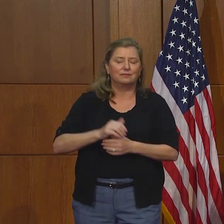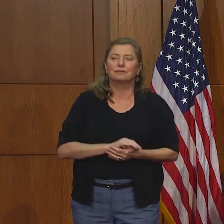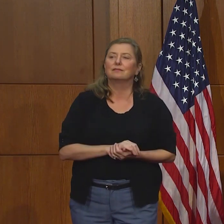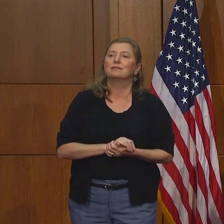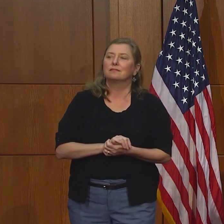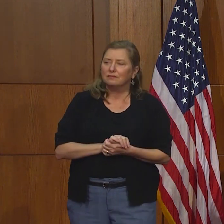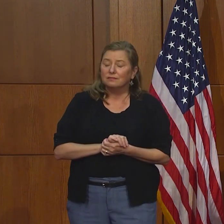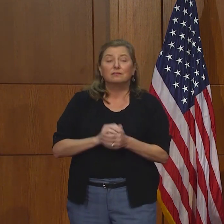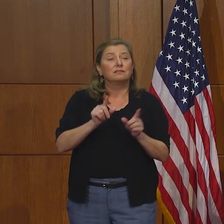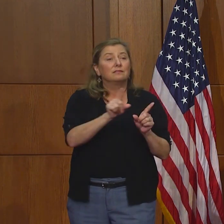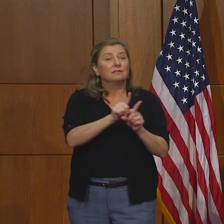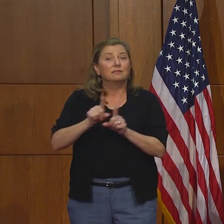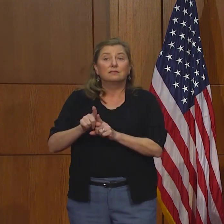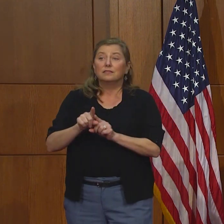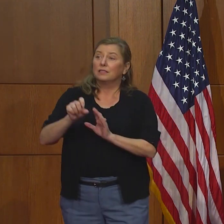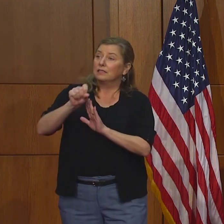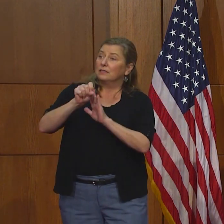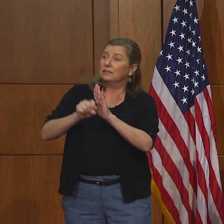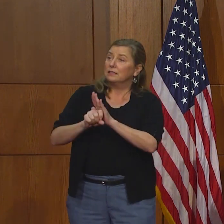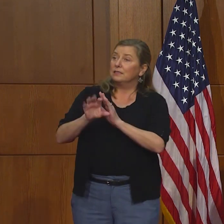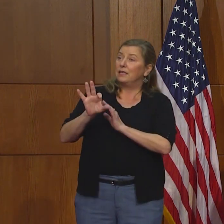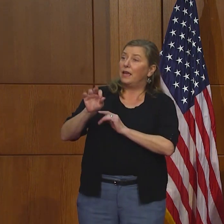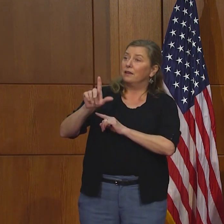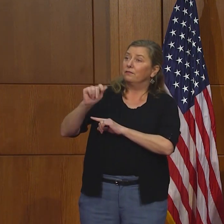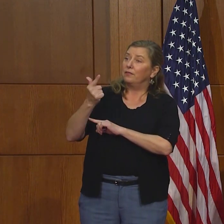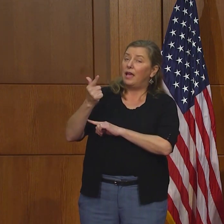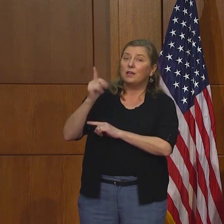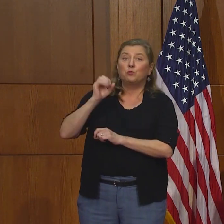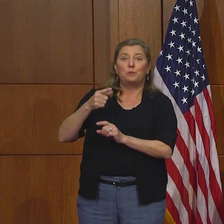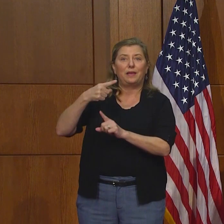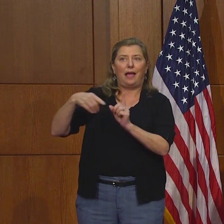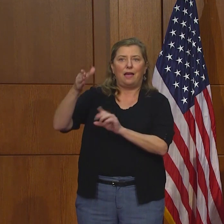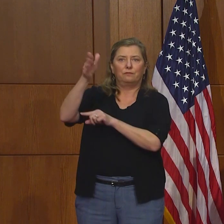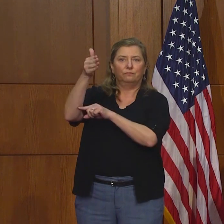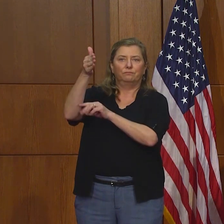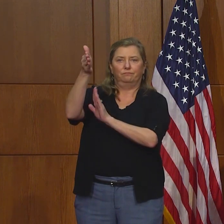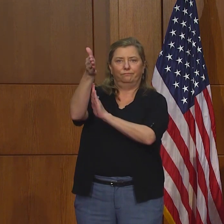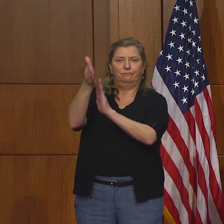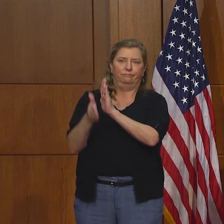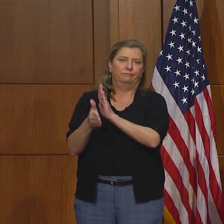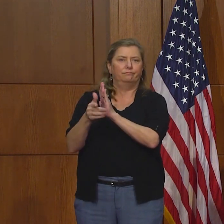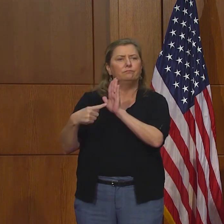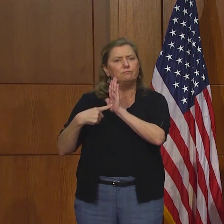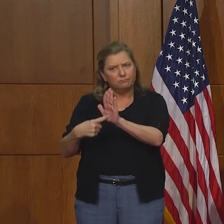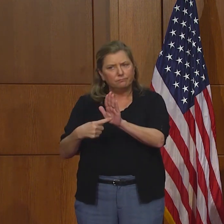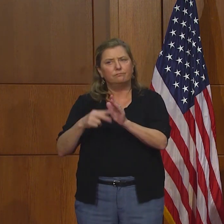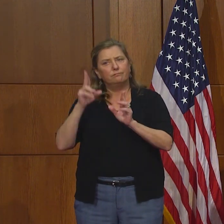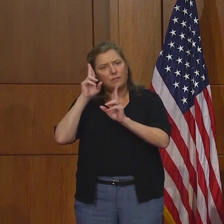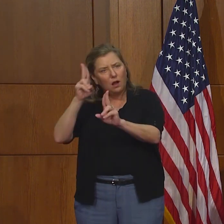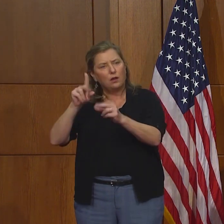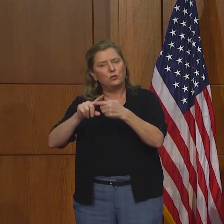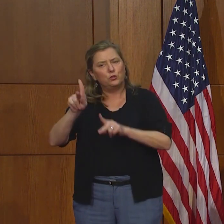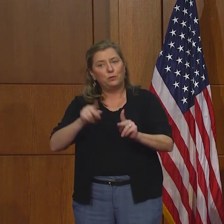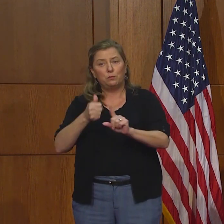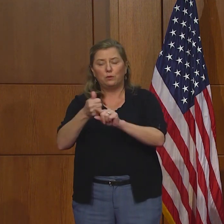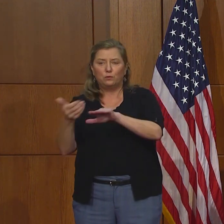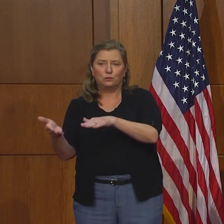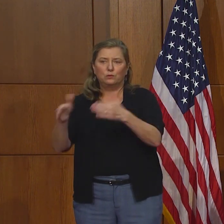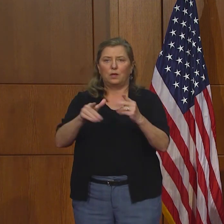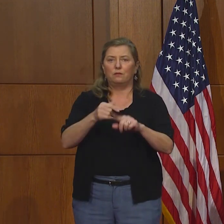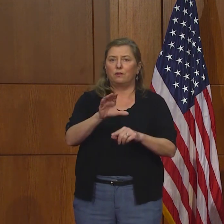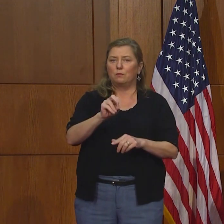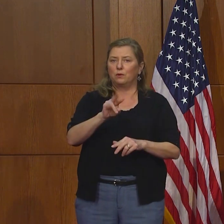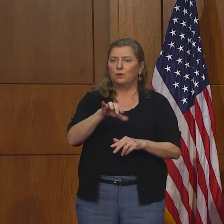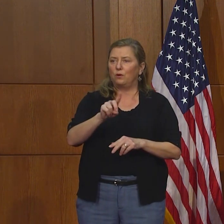Adicionalmente, las banderas del Estado van a estar a media hasta para honrar a la gente que ha muerto en la pandemia